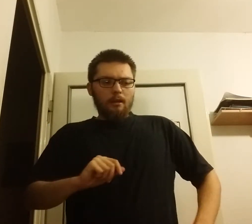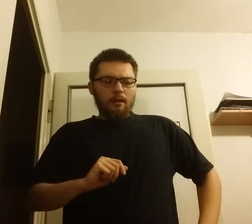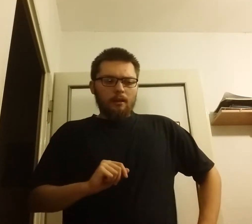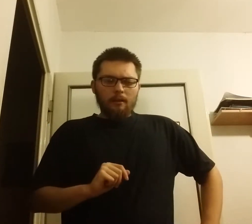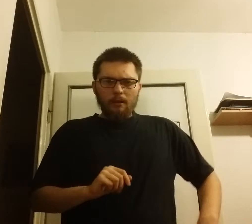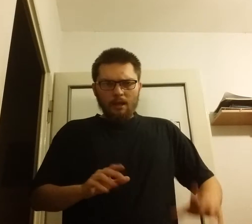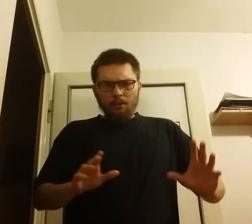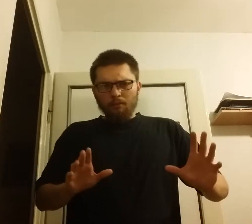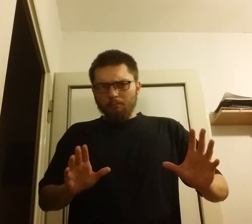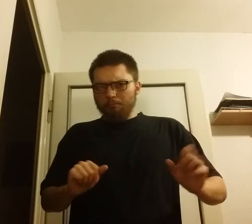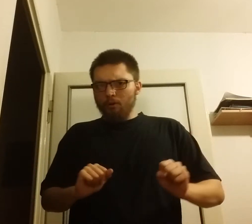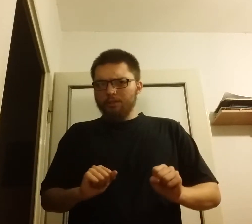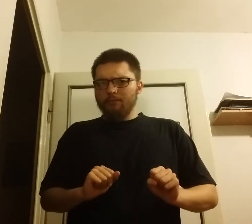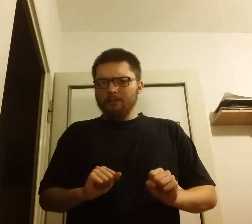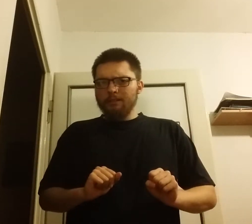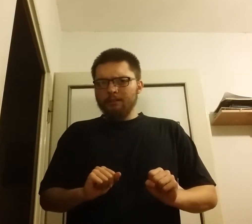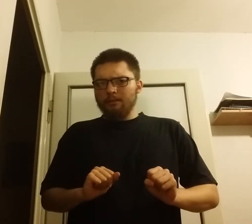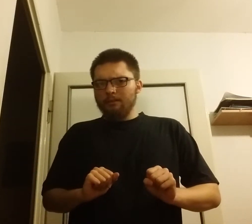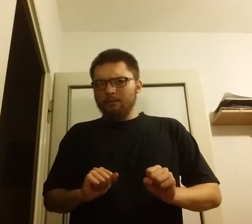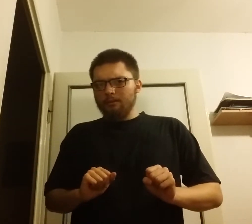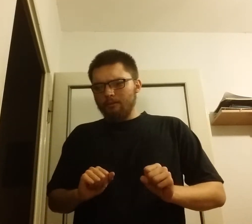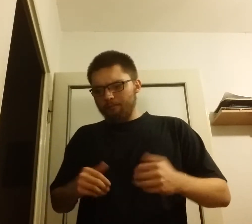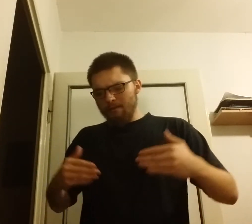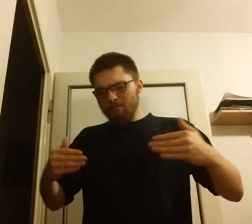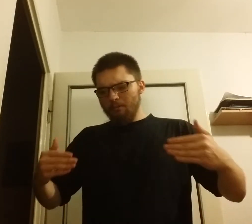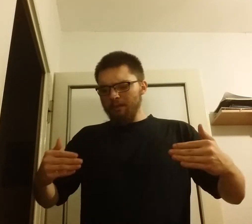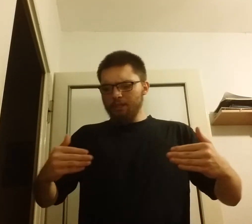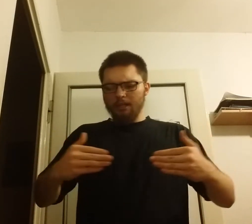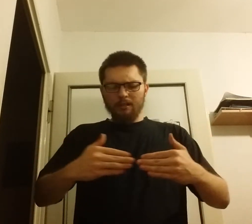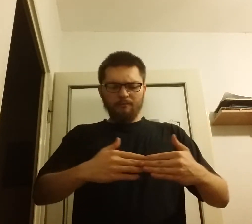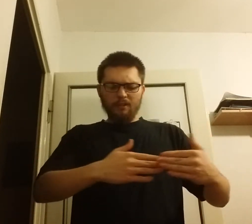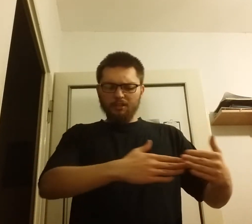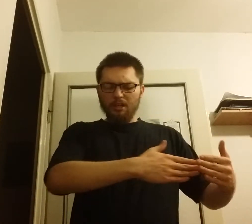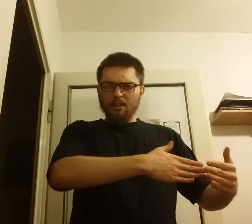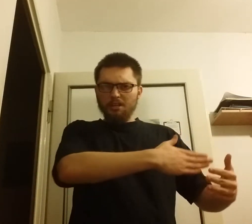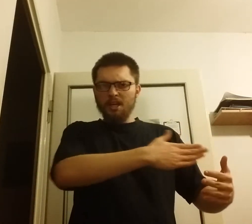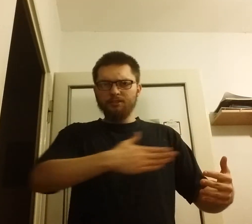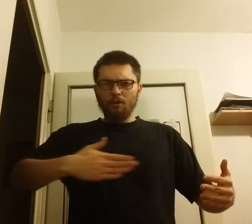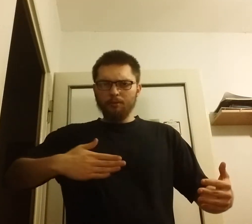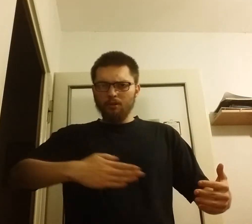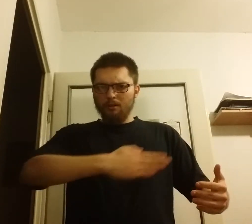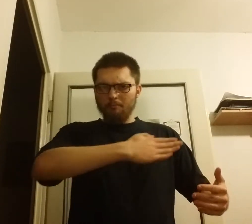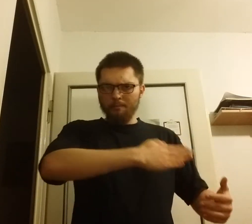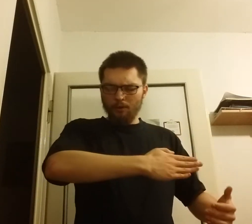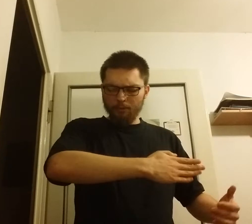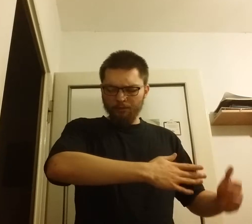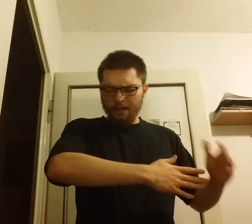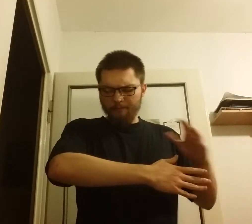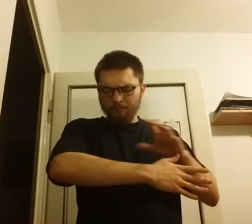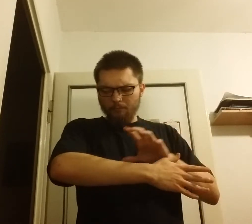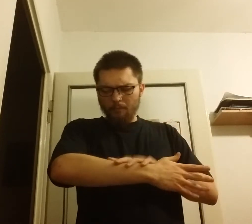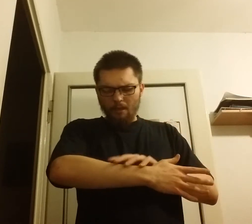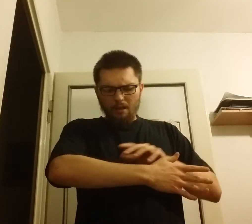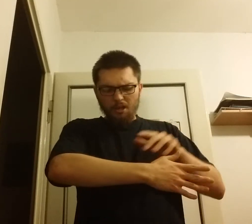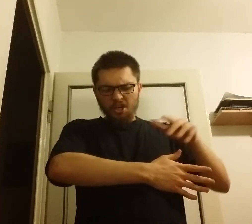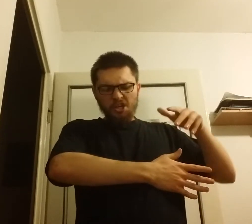a no bolszewicy w pewnym momencie kiedy wiecie jest obron mamy obronę i